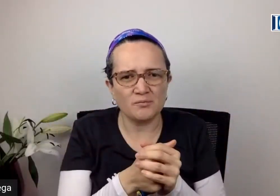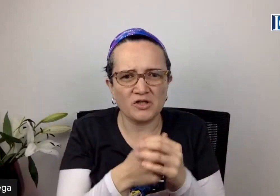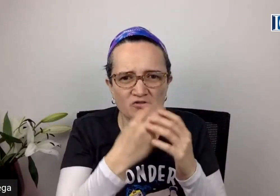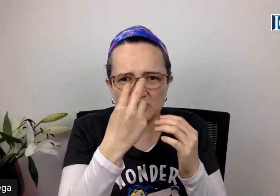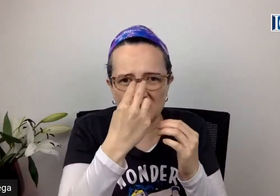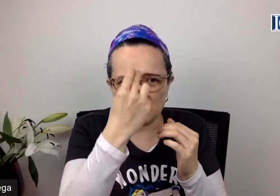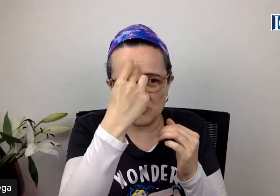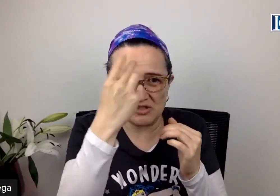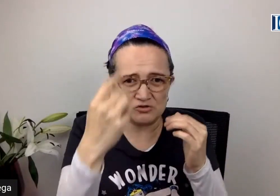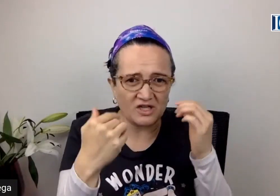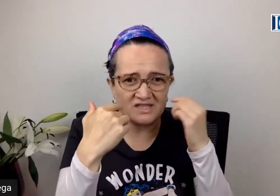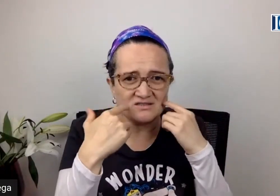¿Por qué solo tenemos dos y no tres?